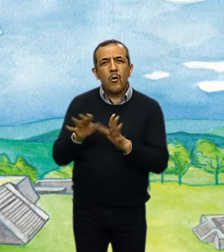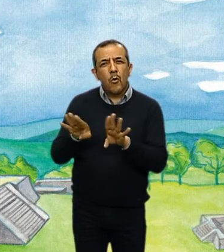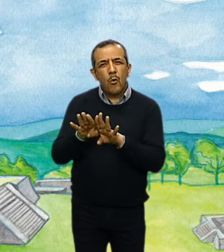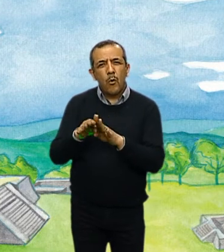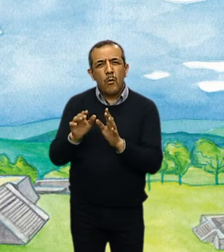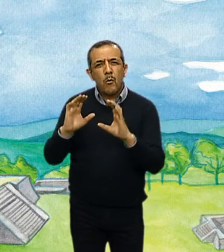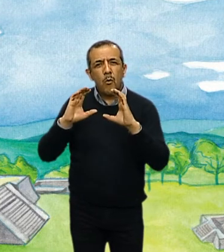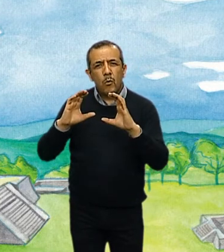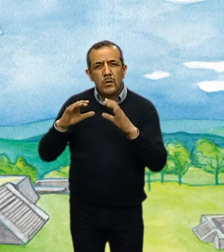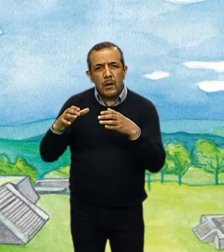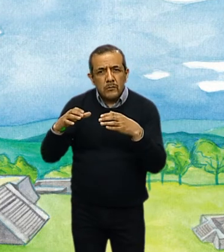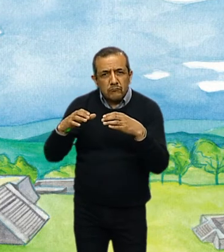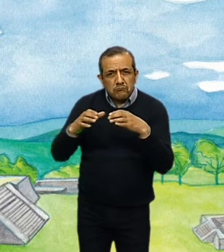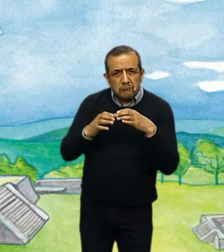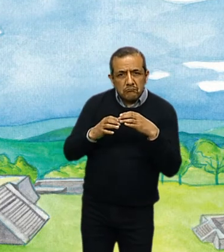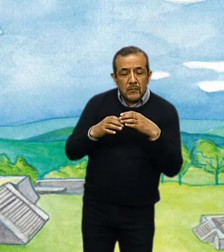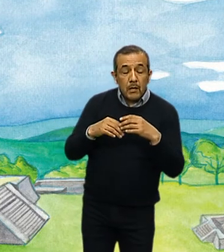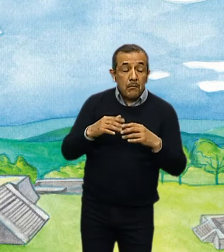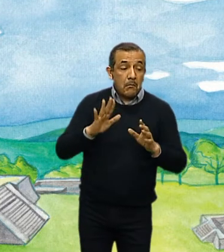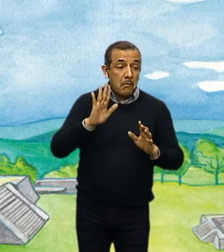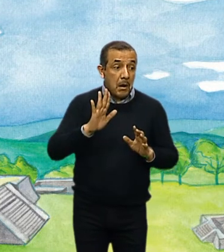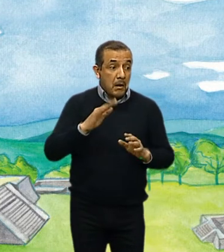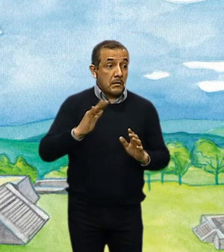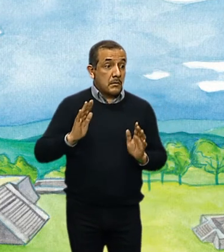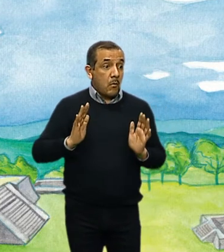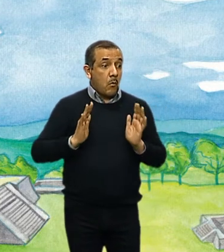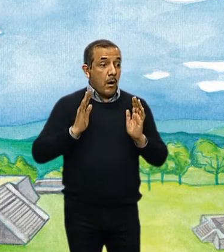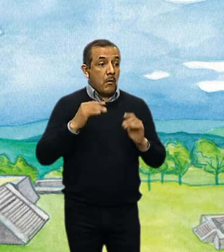increíble. ¿A dónde nos llevarás ahora?